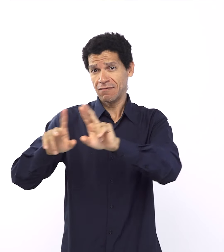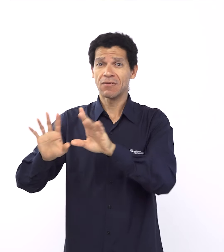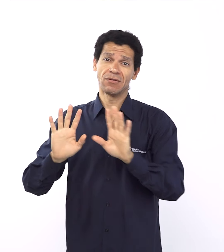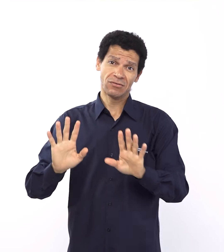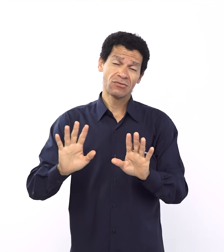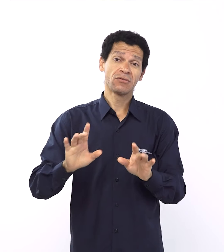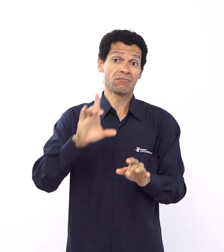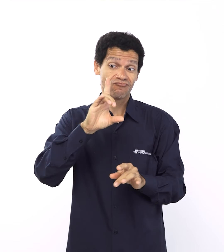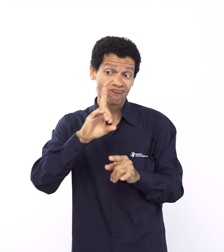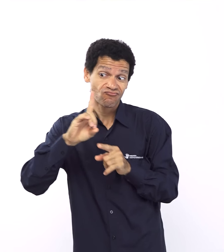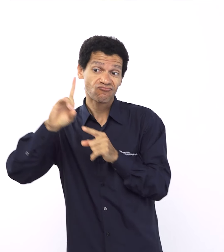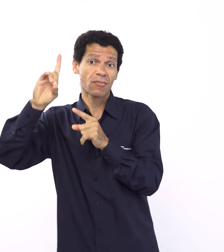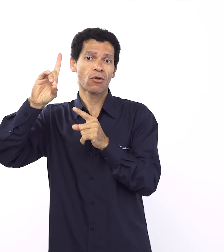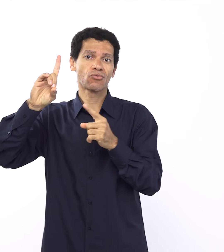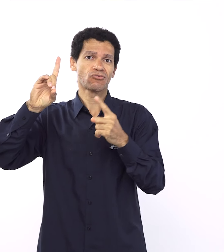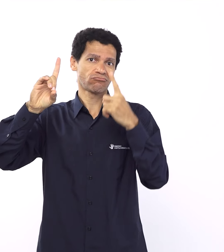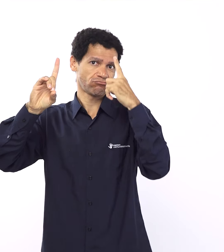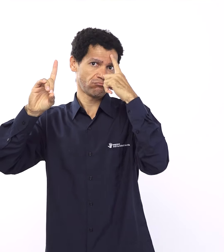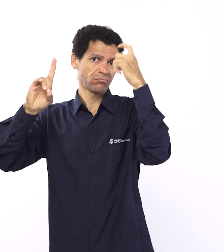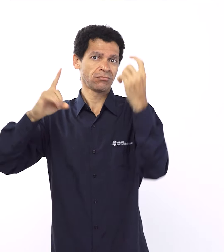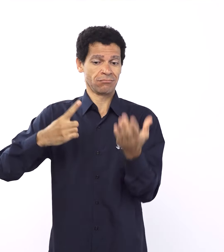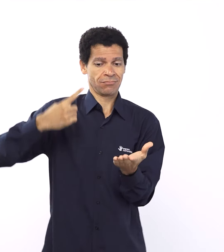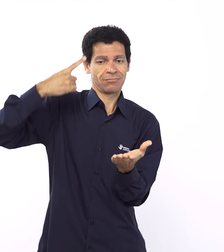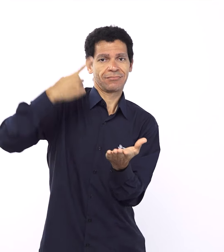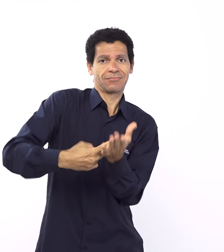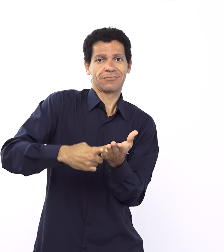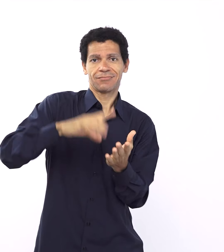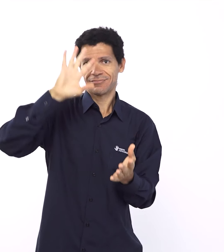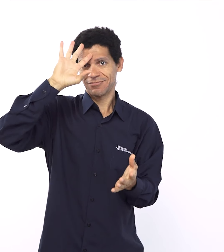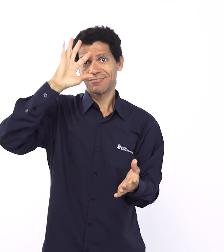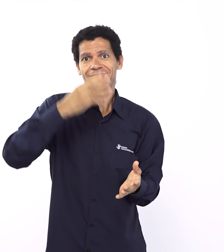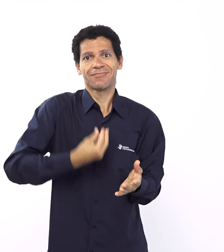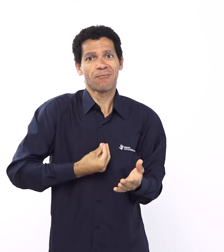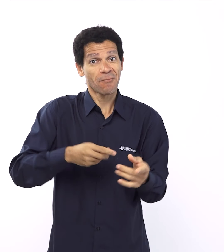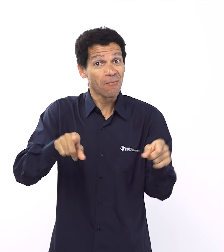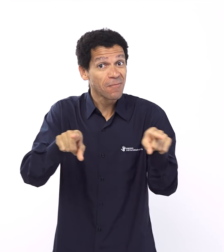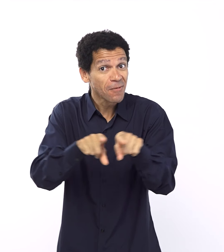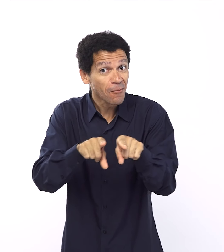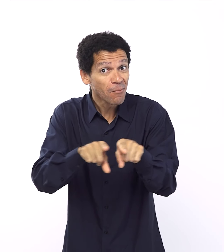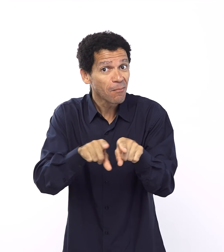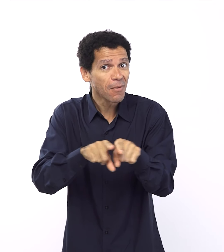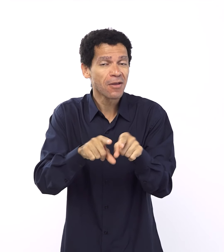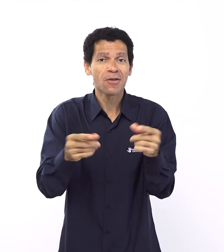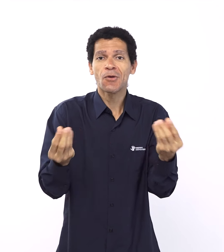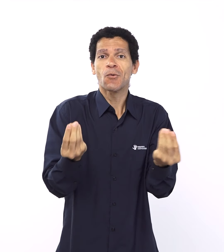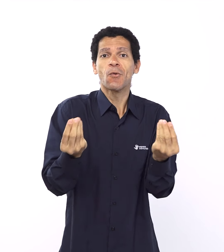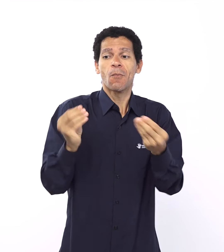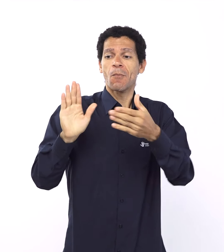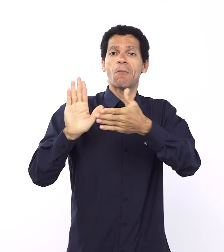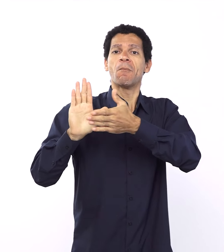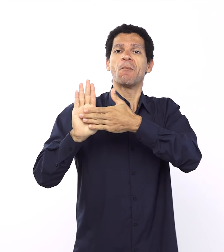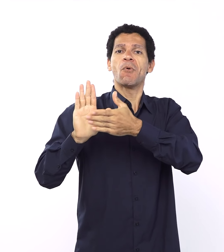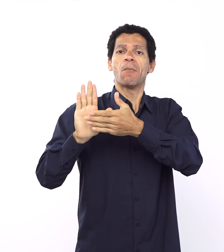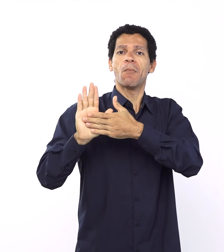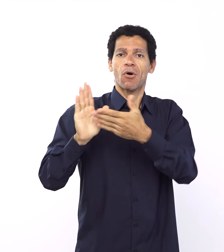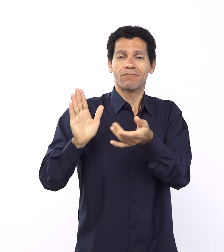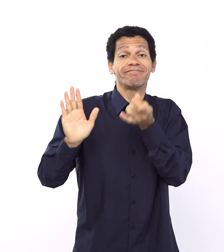era a ideia de que você estivesse propondo aquilo como aquilo que está acontecendo com esse animal, ou seja,